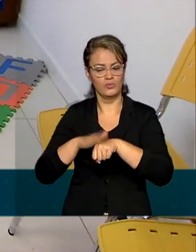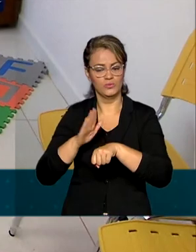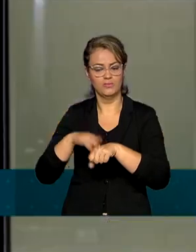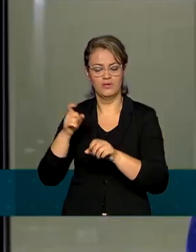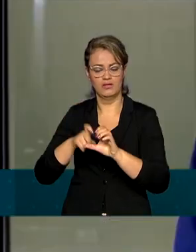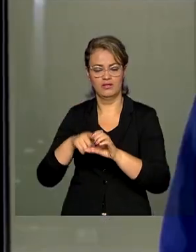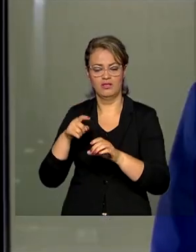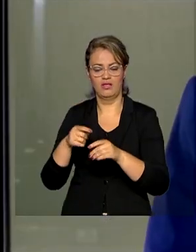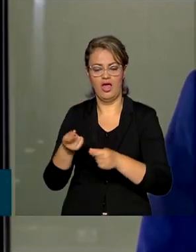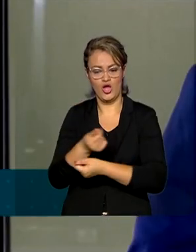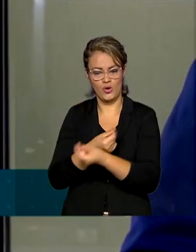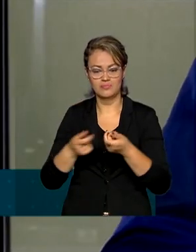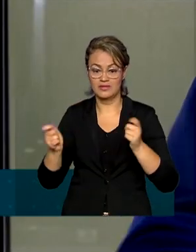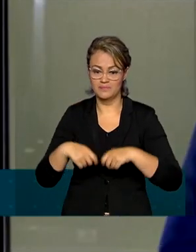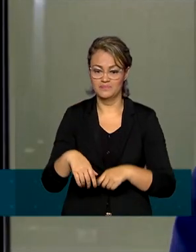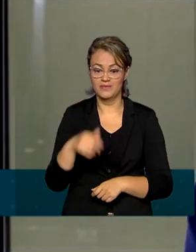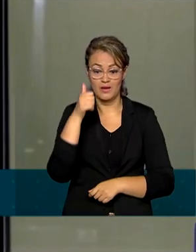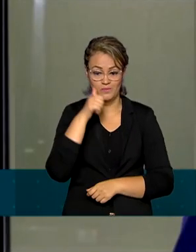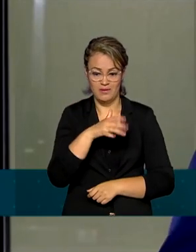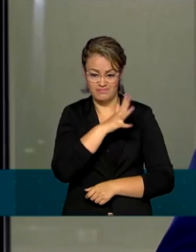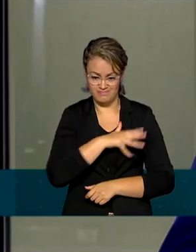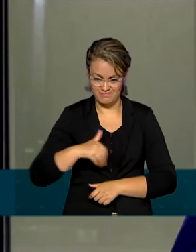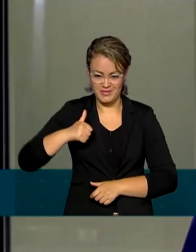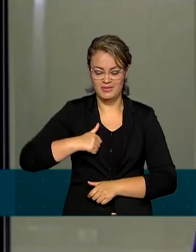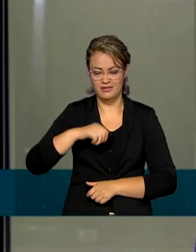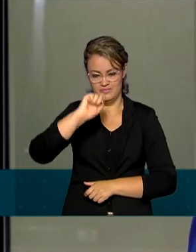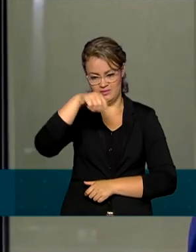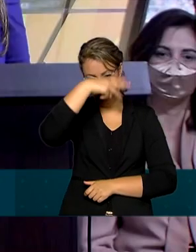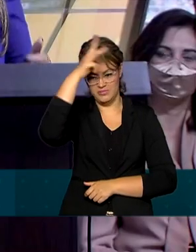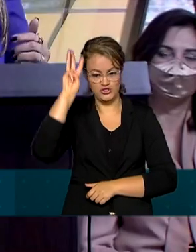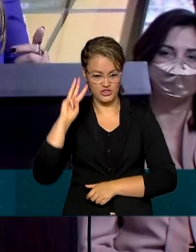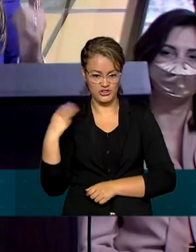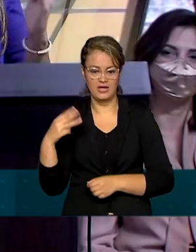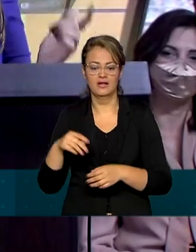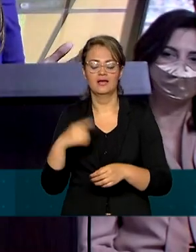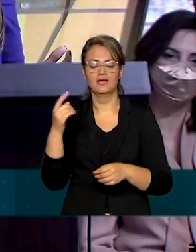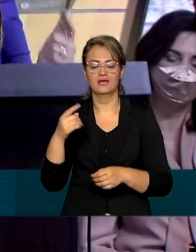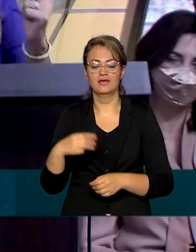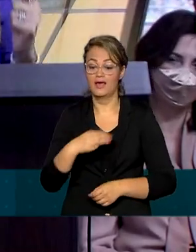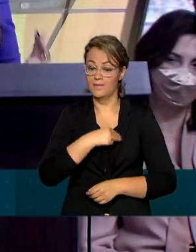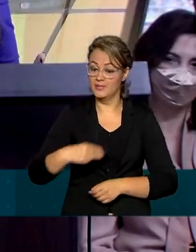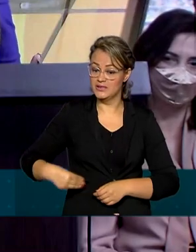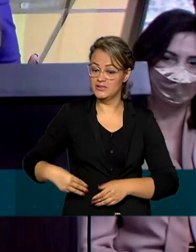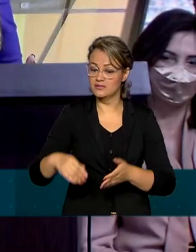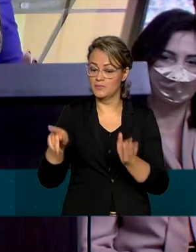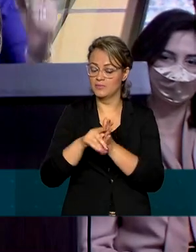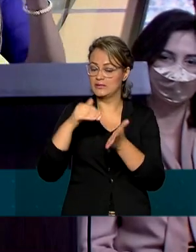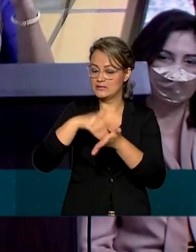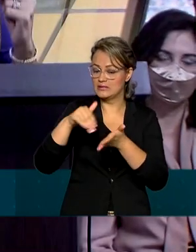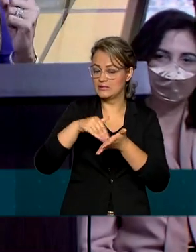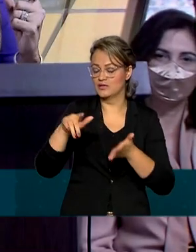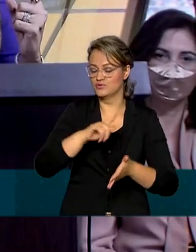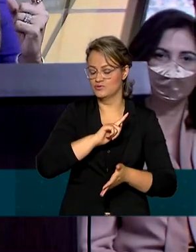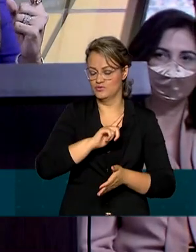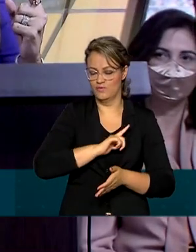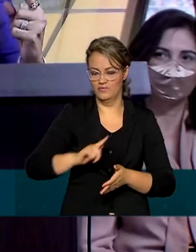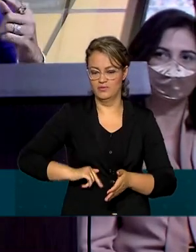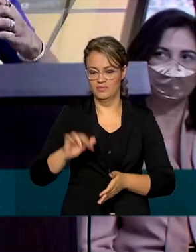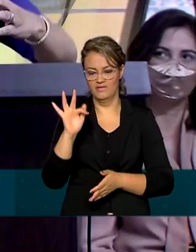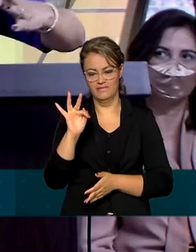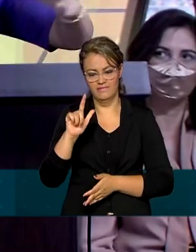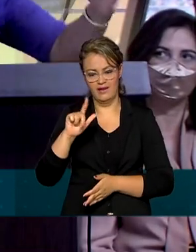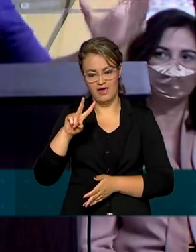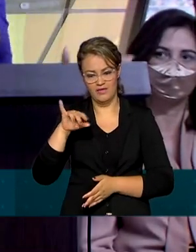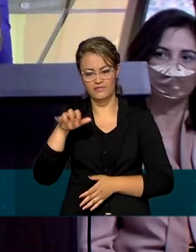econômica. A primeira-dama da República, Michele Bolsonaro, e a ministra-chefe da Secretaria de Governo, Flávia Arruda,